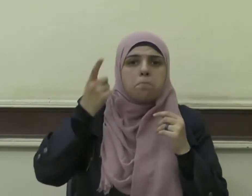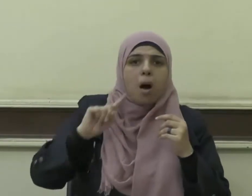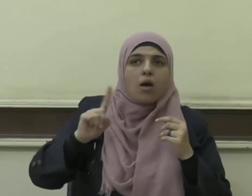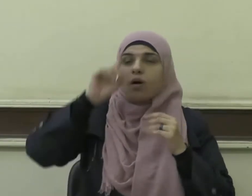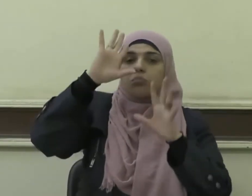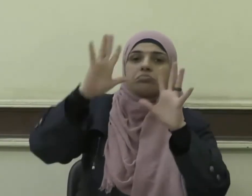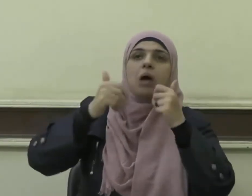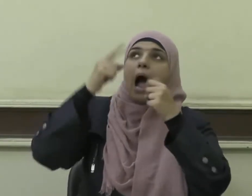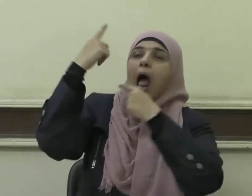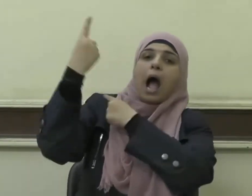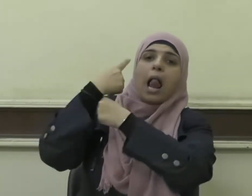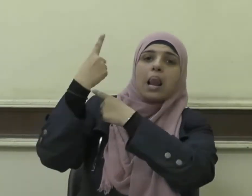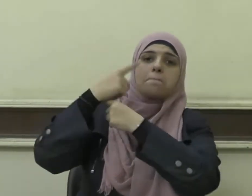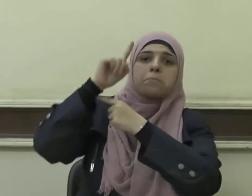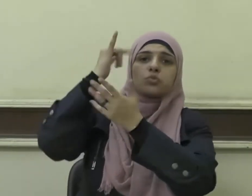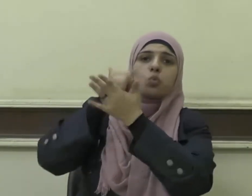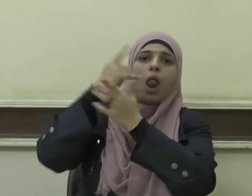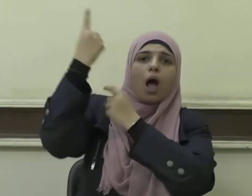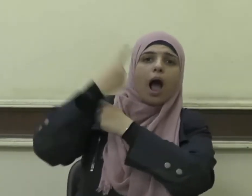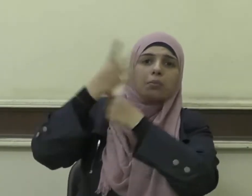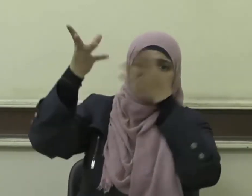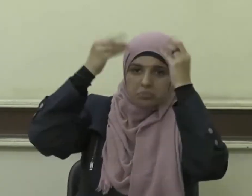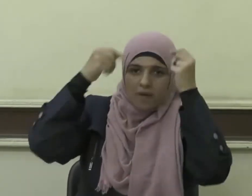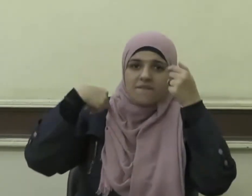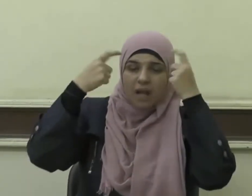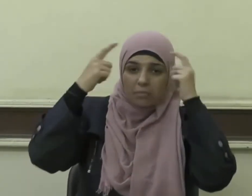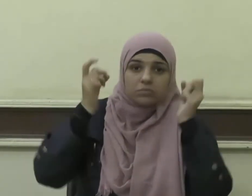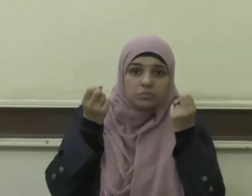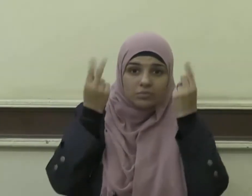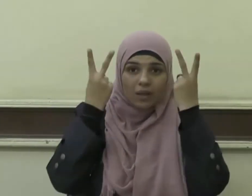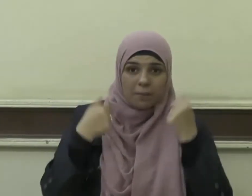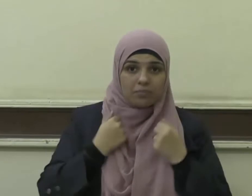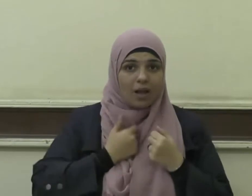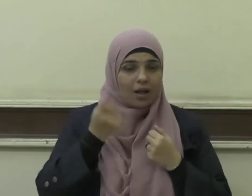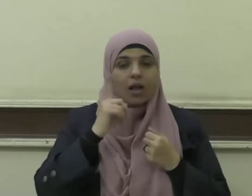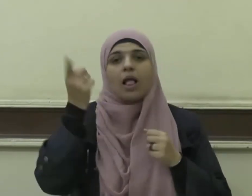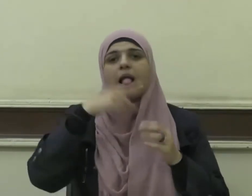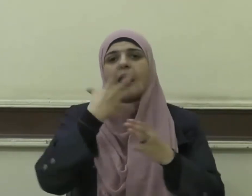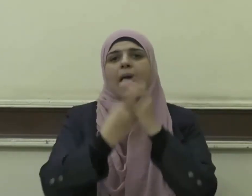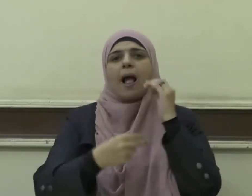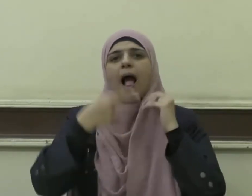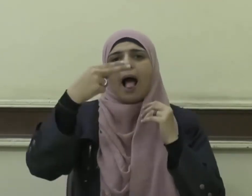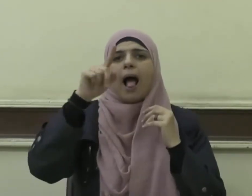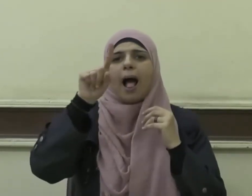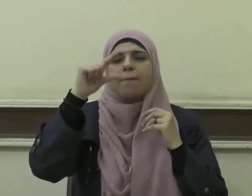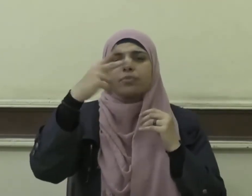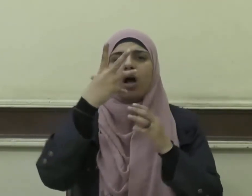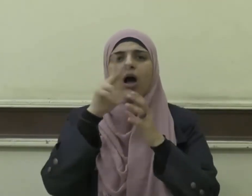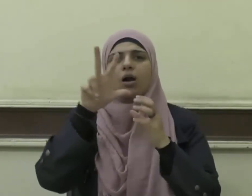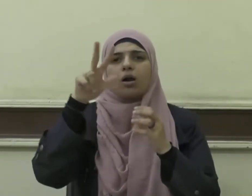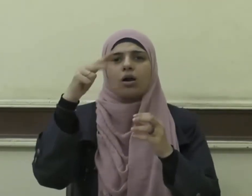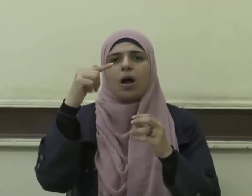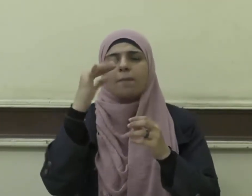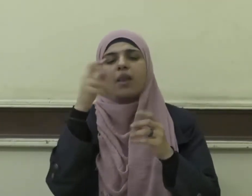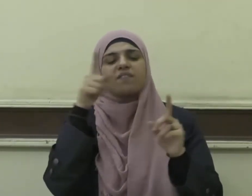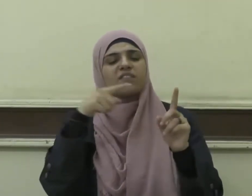إلا ما علمتنا وقال عبد الرحمن بن أبي ليلى أدركت عشرين ومئة من